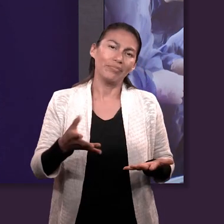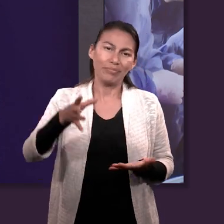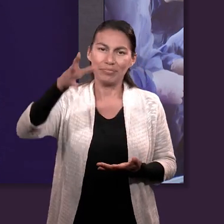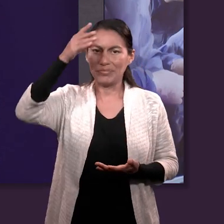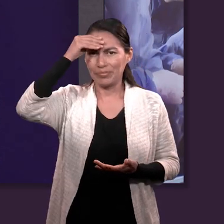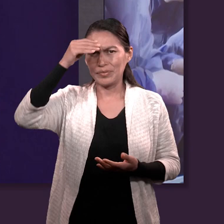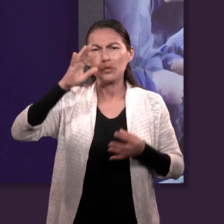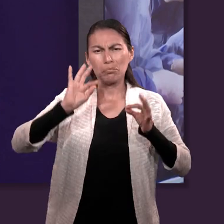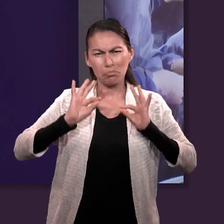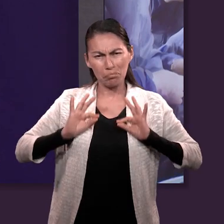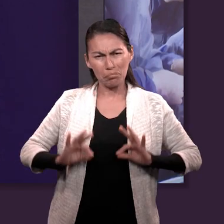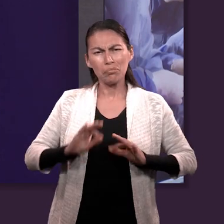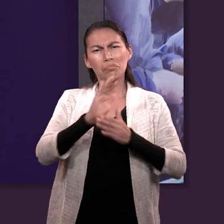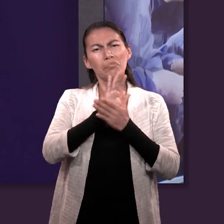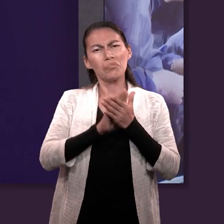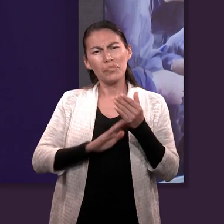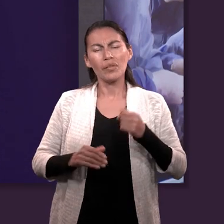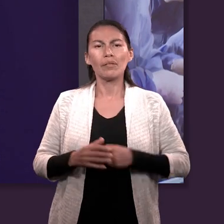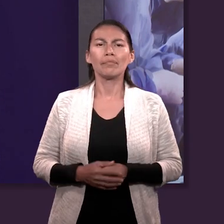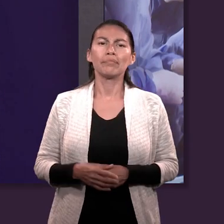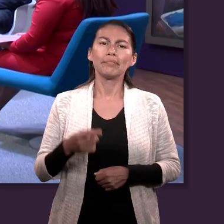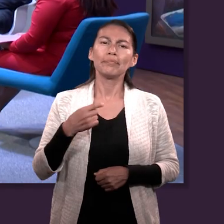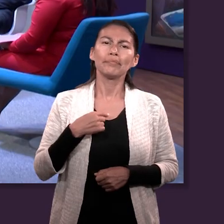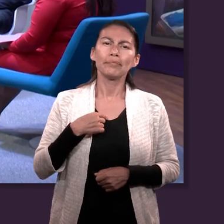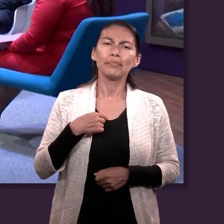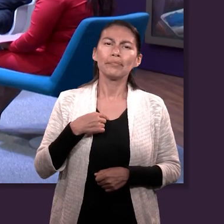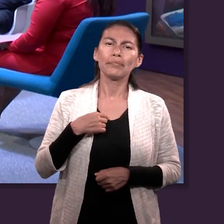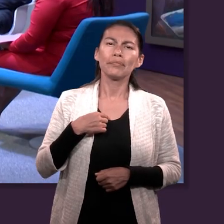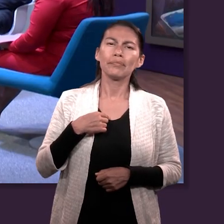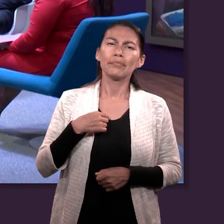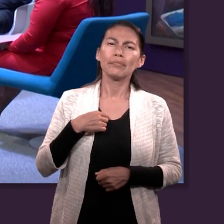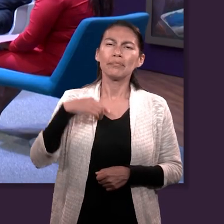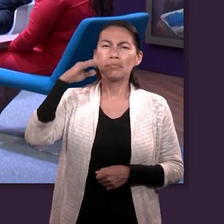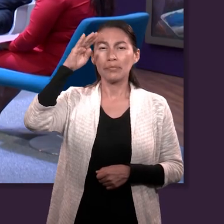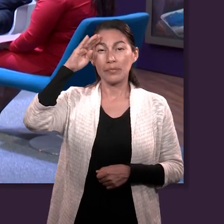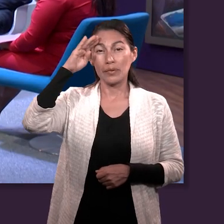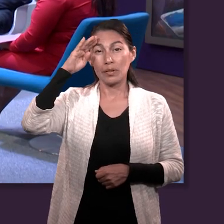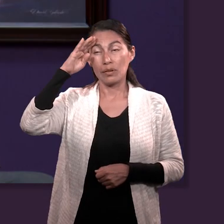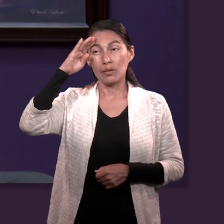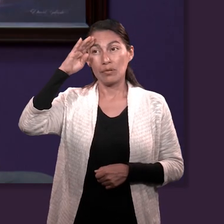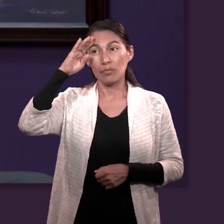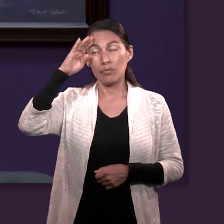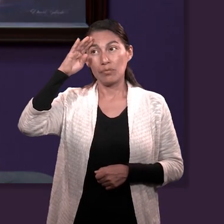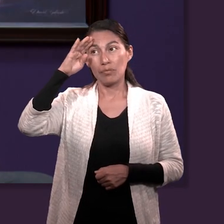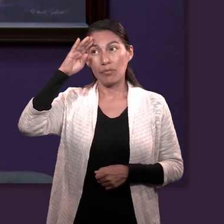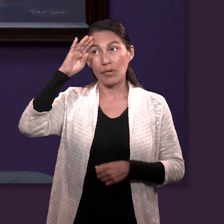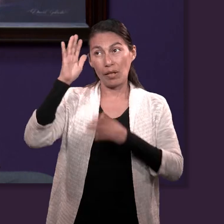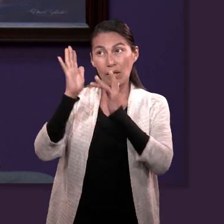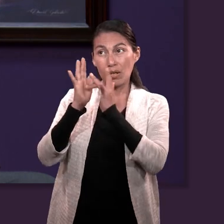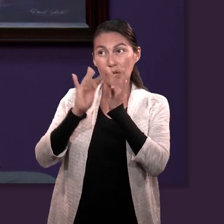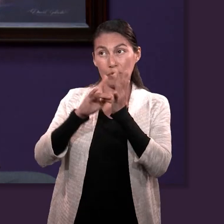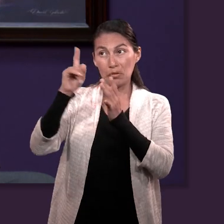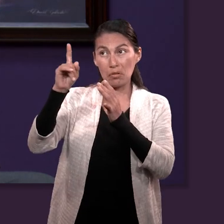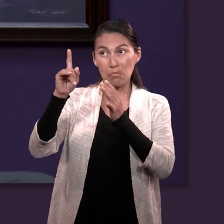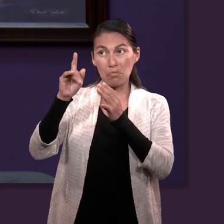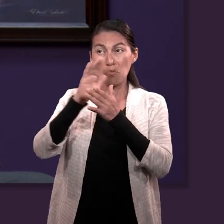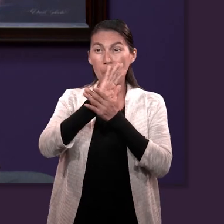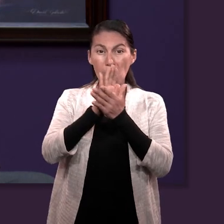quedo de ser manso. Perfecto. Yo me quedo en que Jesús era manso y hay que ser